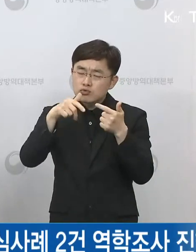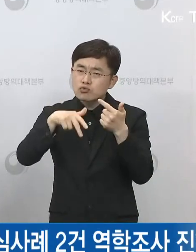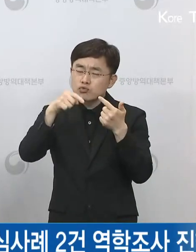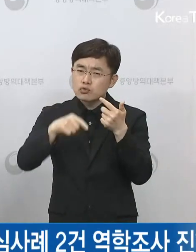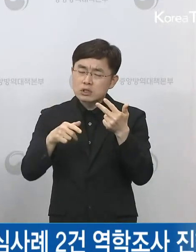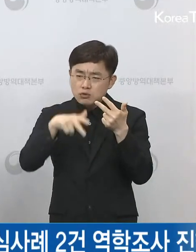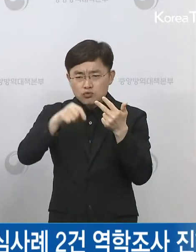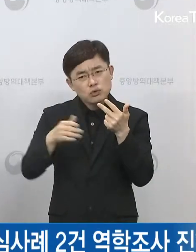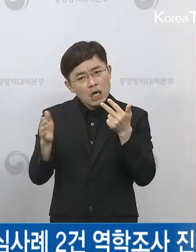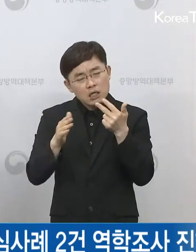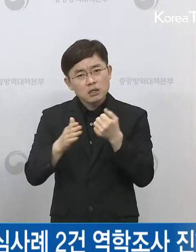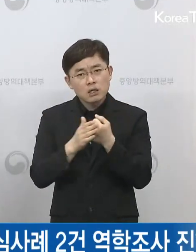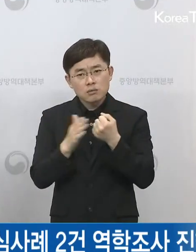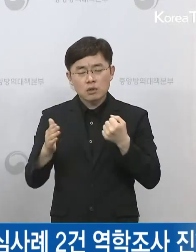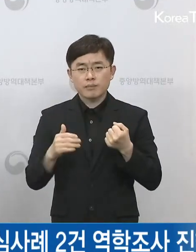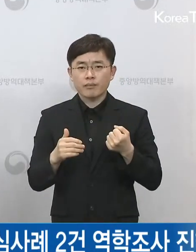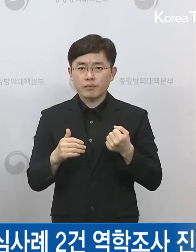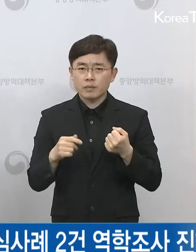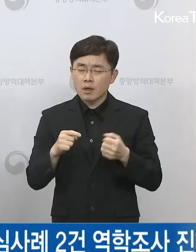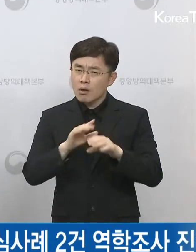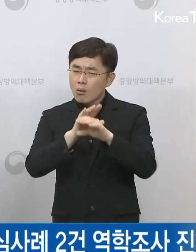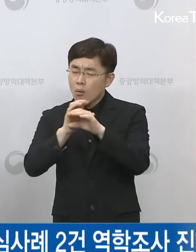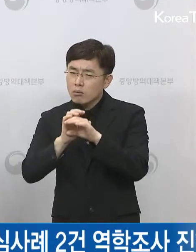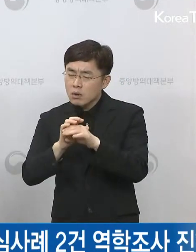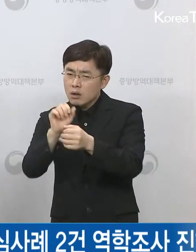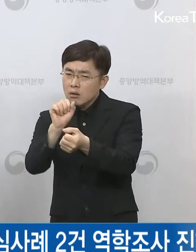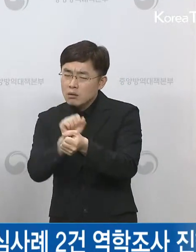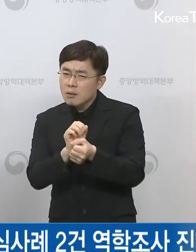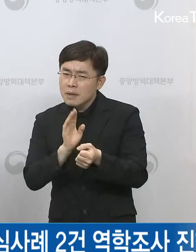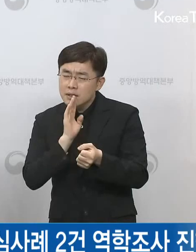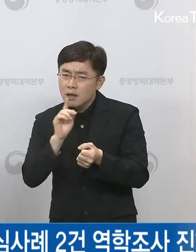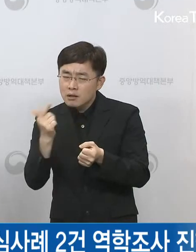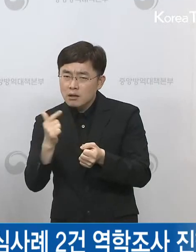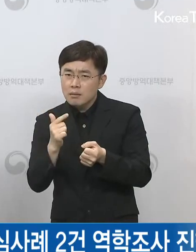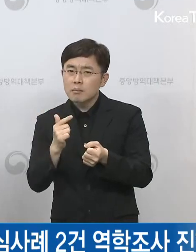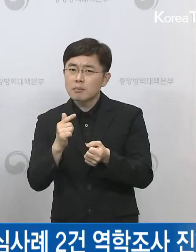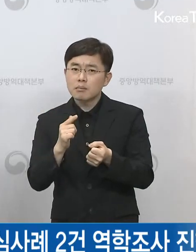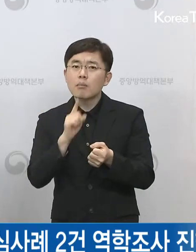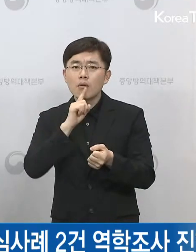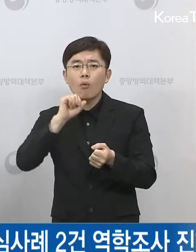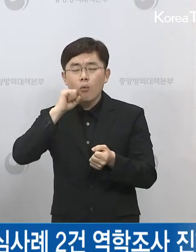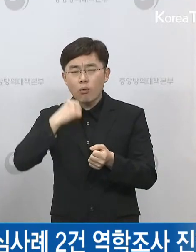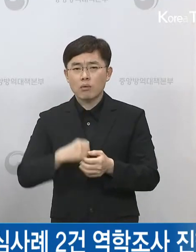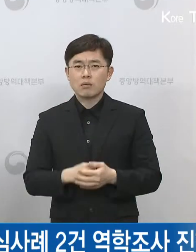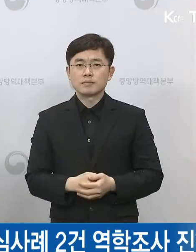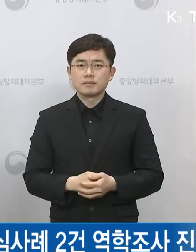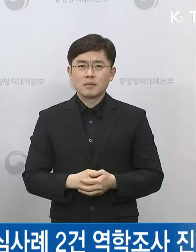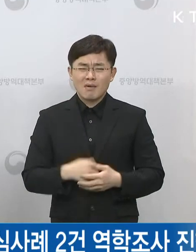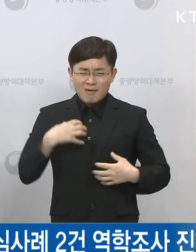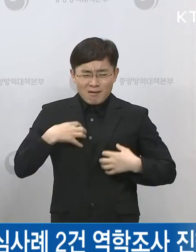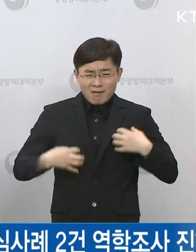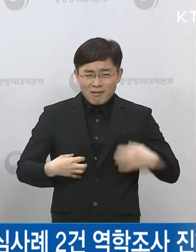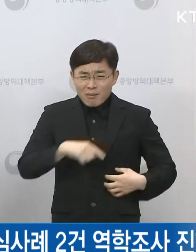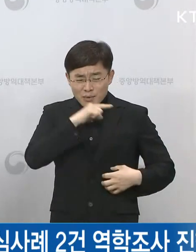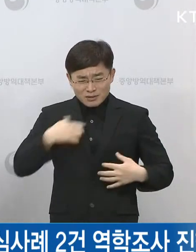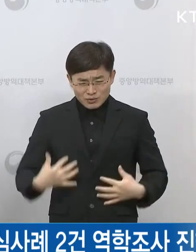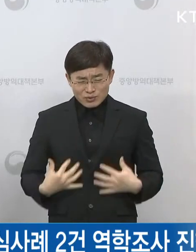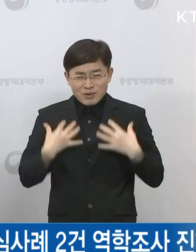간격이 있습니다. 그래서 사례 정의를 엄격하게 적용할 수도 있겠지만 지금 저희가 이 다기관염증 중후분의